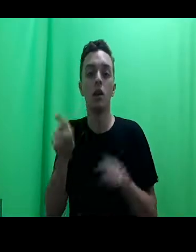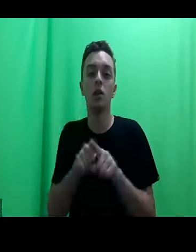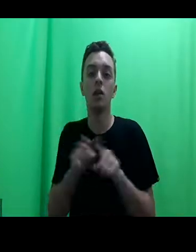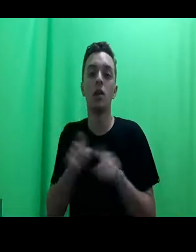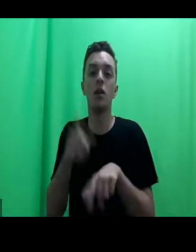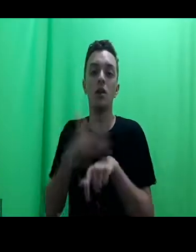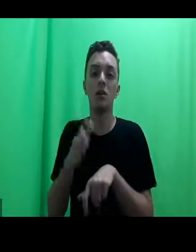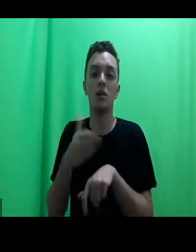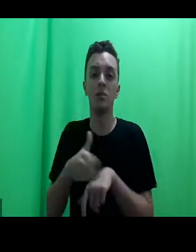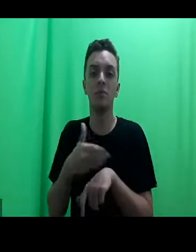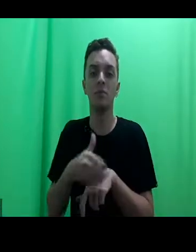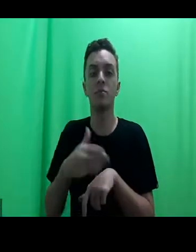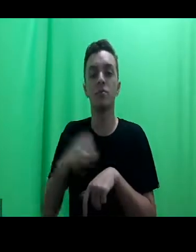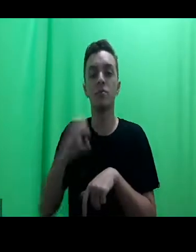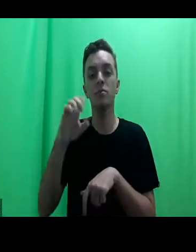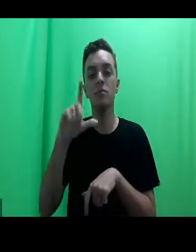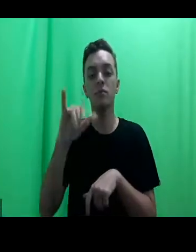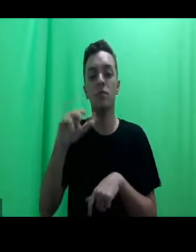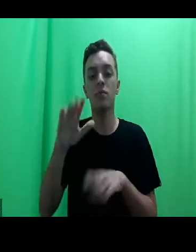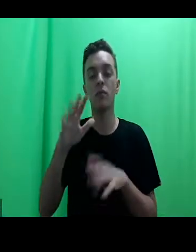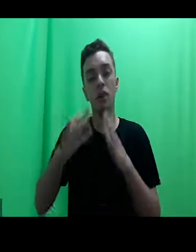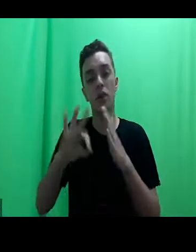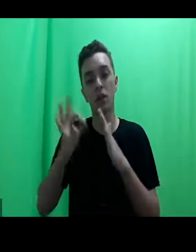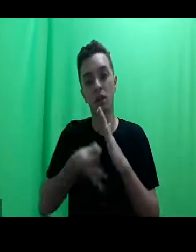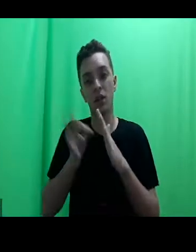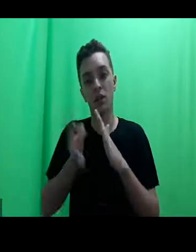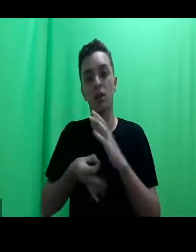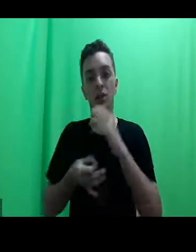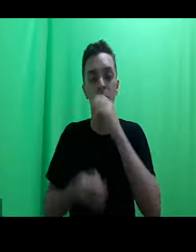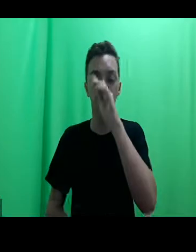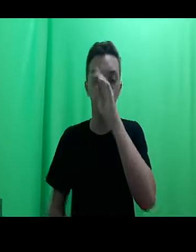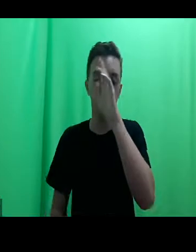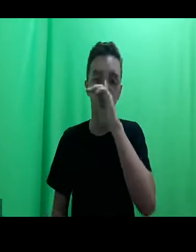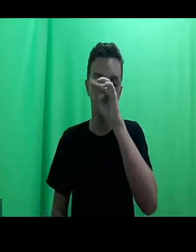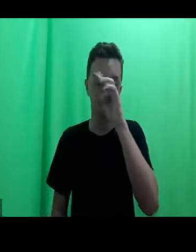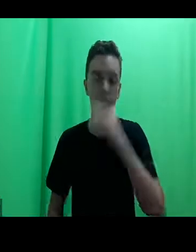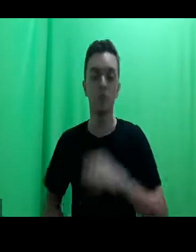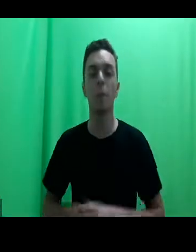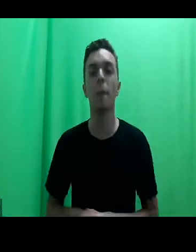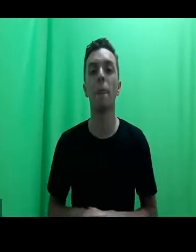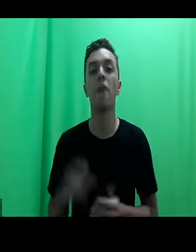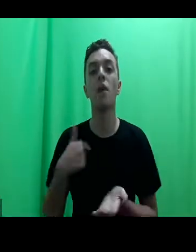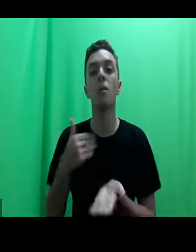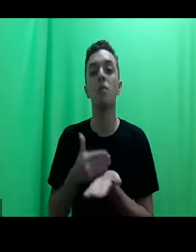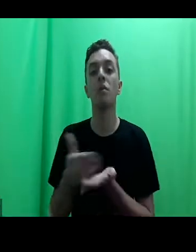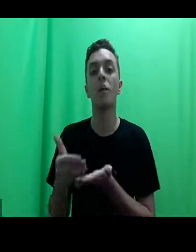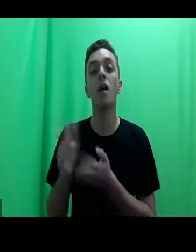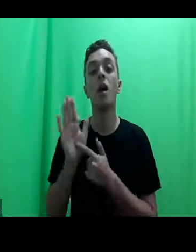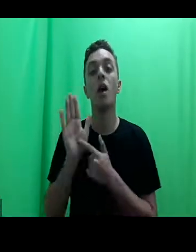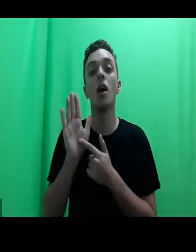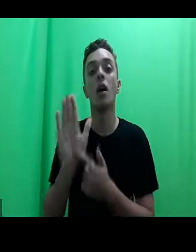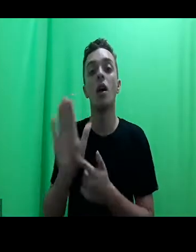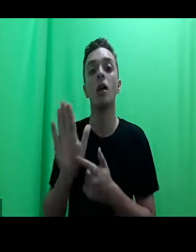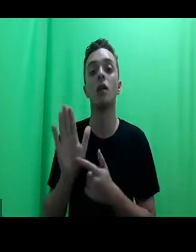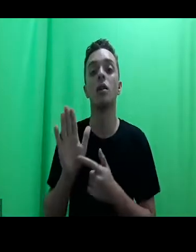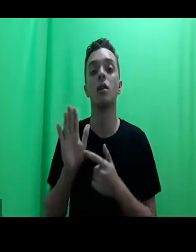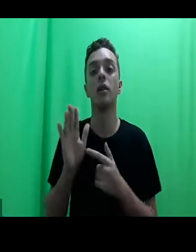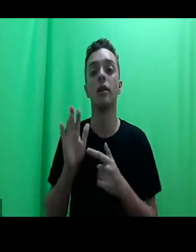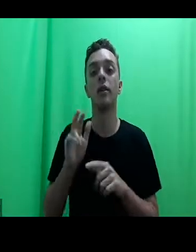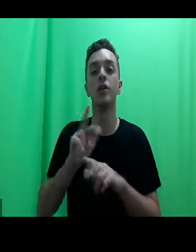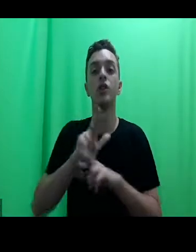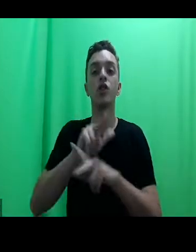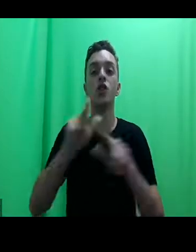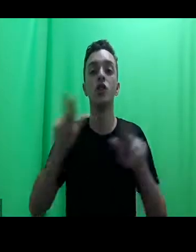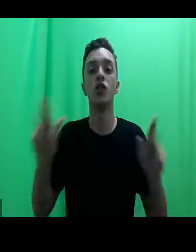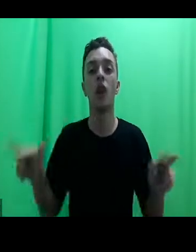me parecem se enquadrar numa mobilização do direito. Eu começo por apresentar diferentes perspectivas e